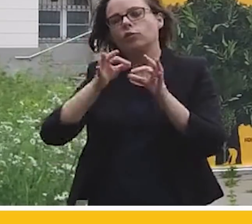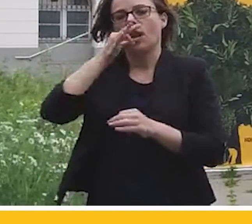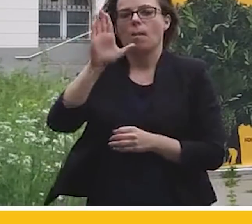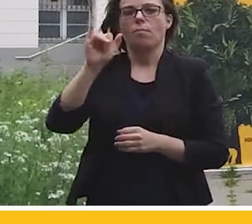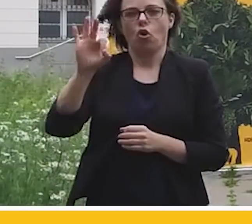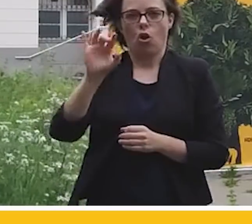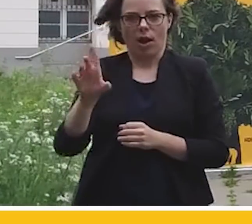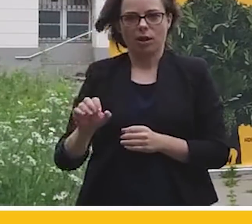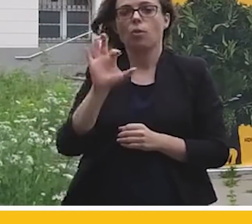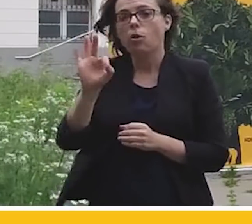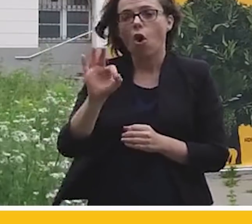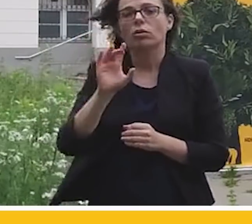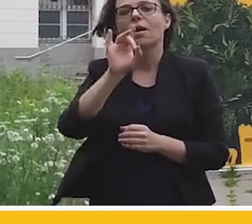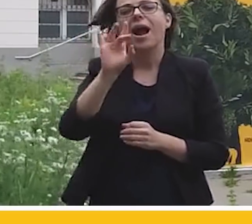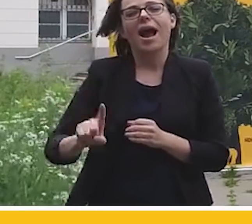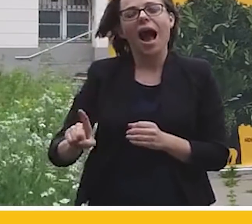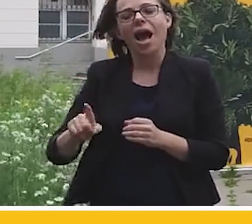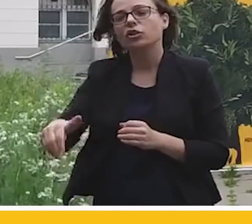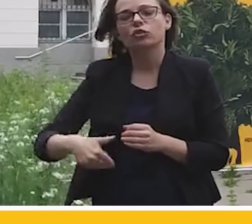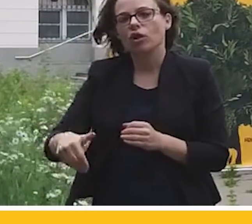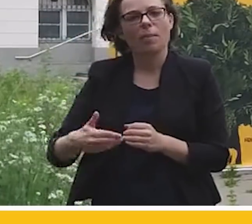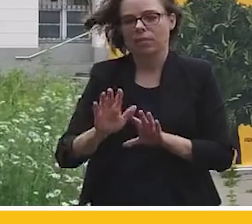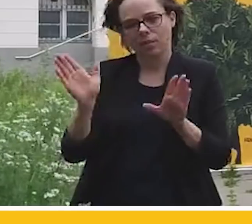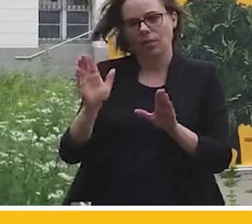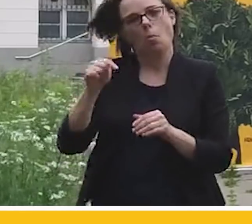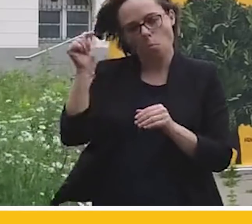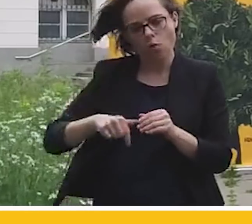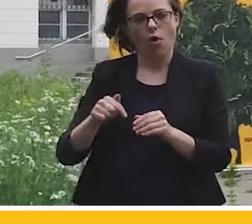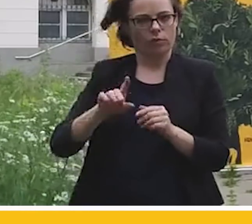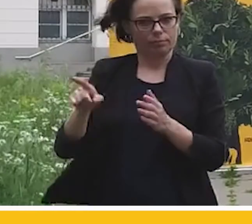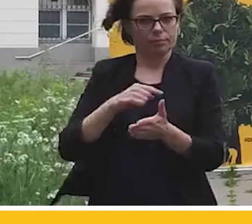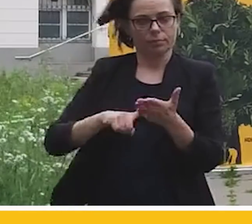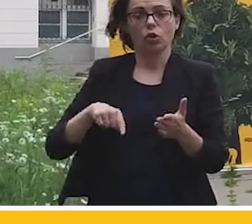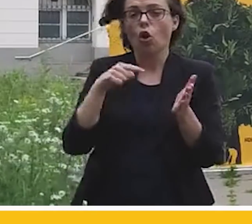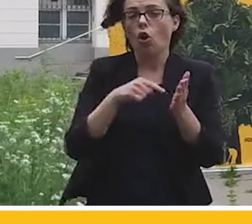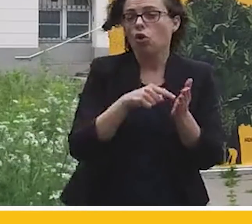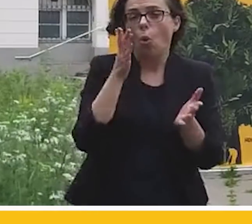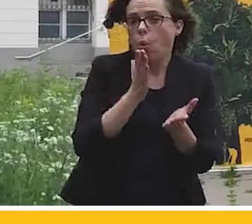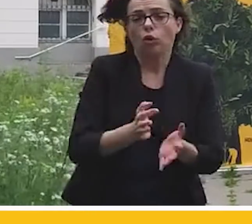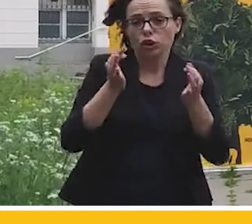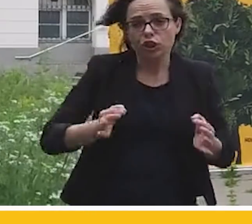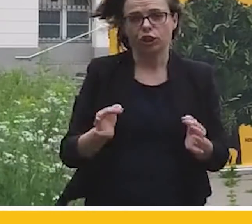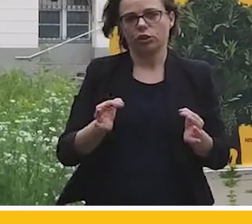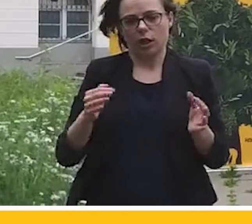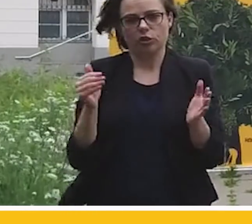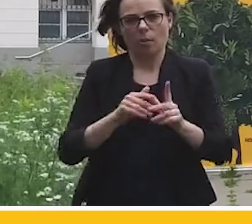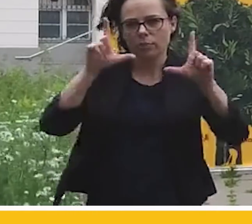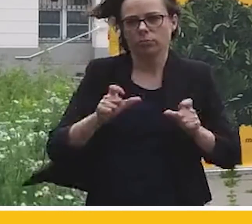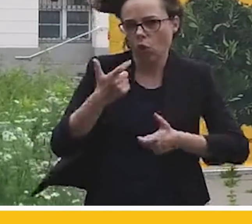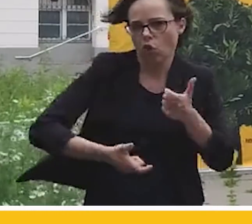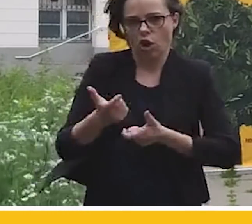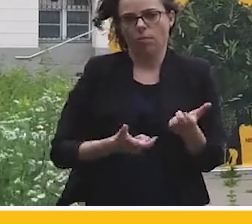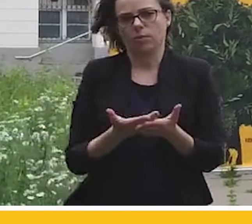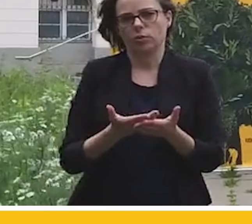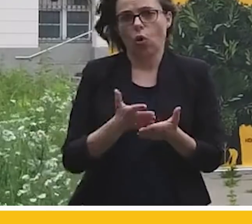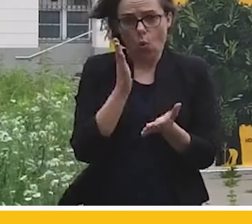bo bez odejścia od gazu ziemnego nie ma dekarbonizacji. To są rzeczy, które już dziś muszą być położone na stole i muszą zacząć się dziać.